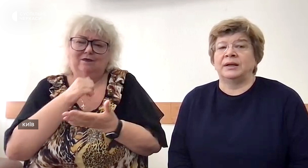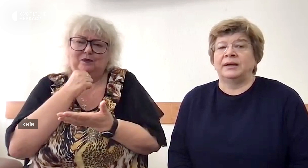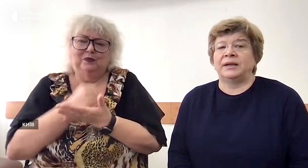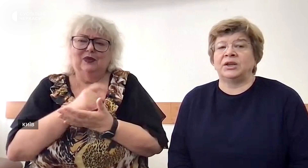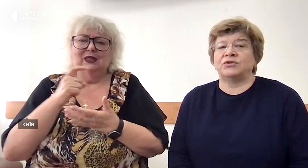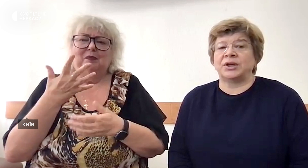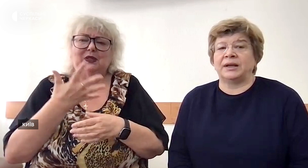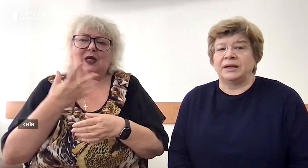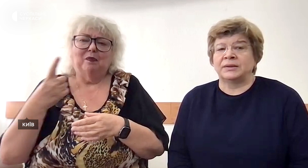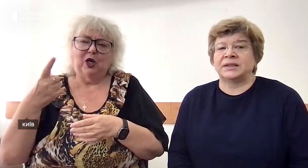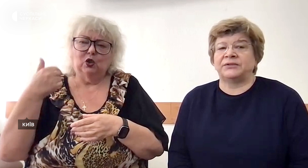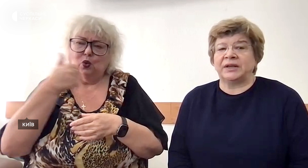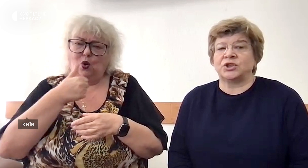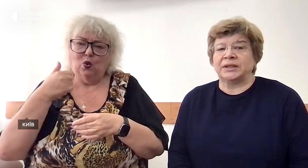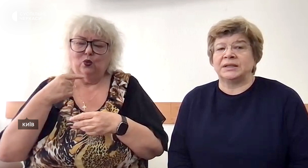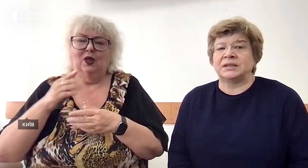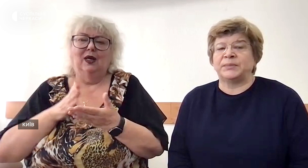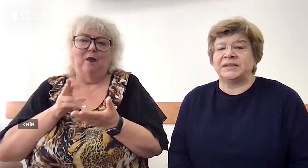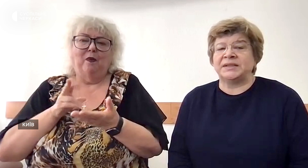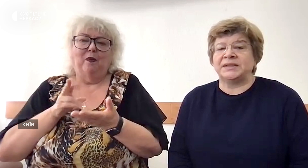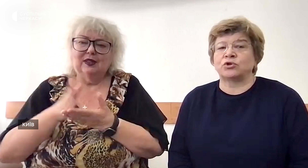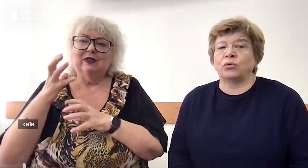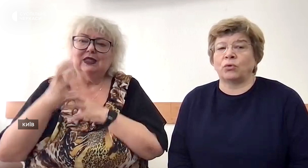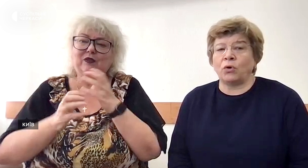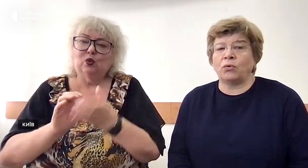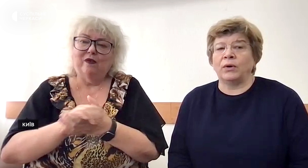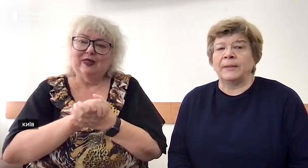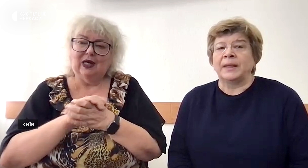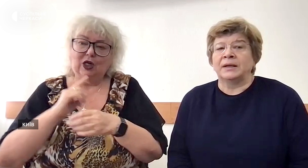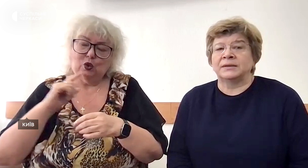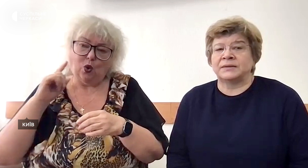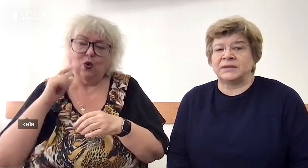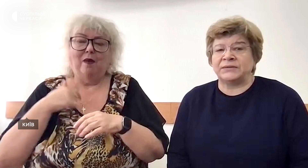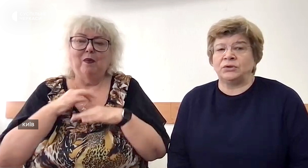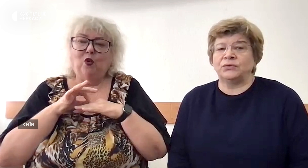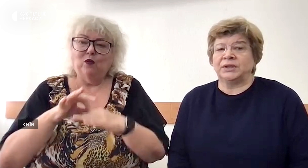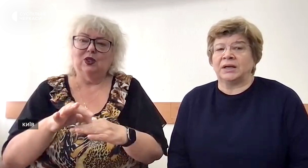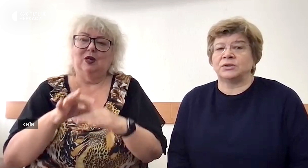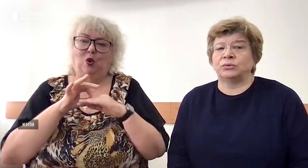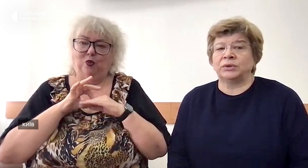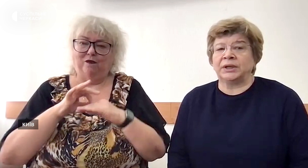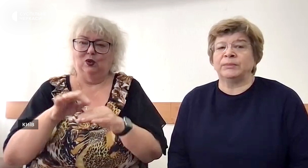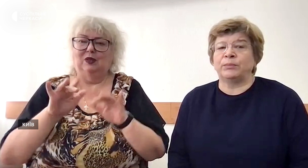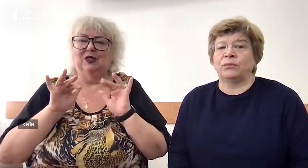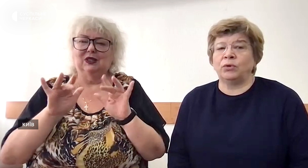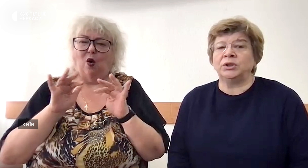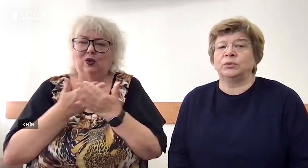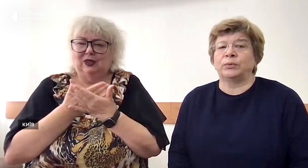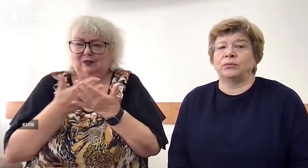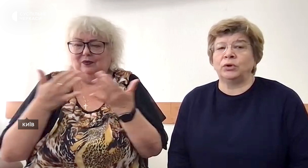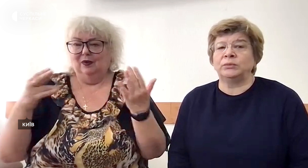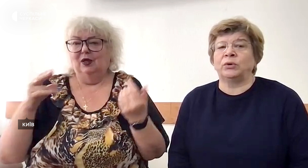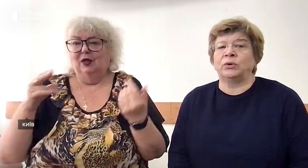тиждень, який вже затверджений з 51-го року, з Суспільною федерацією глухих, ми